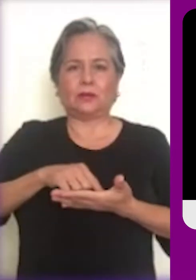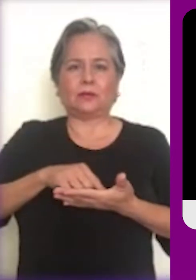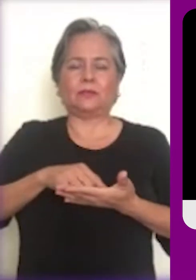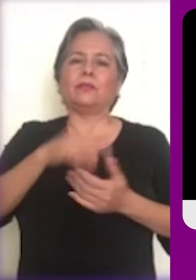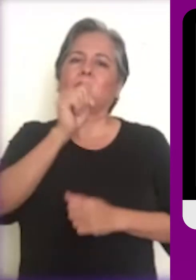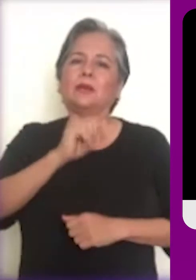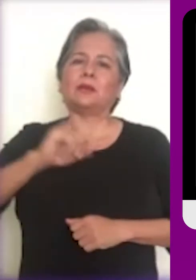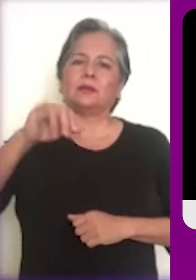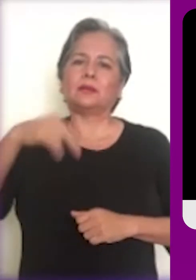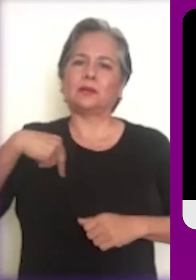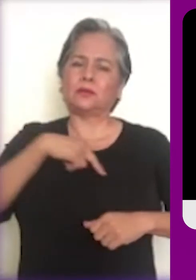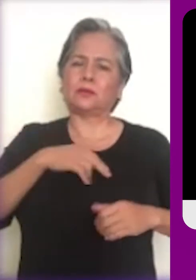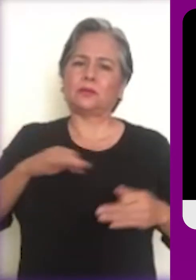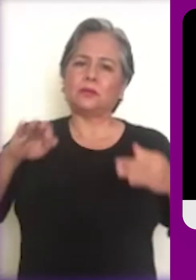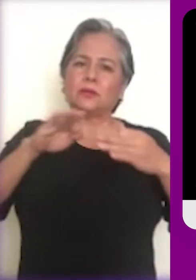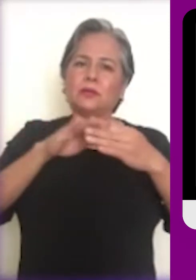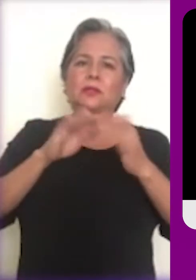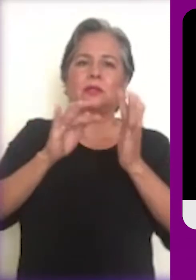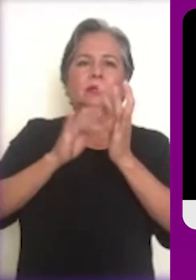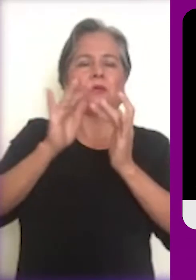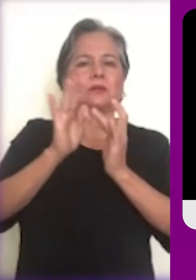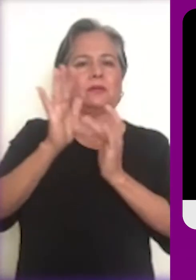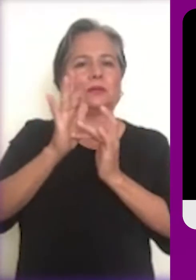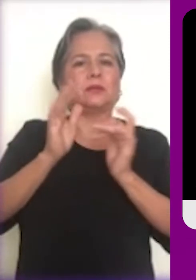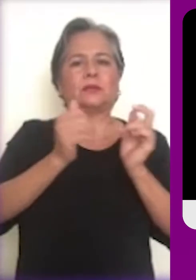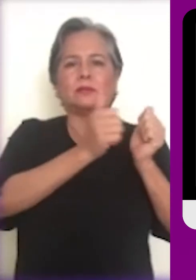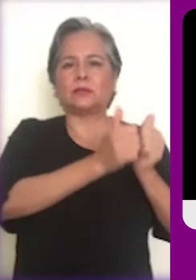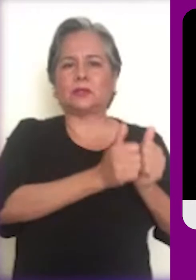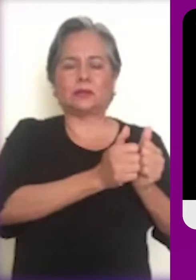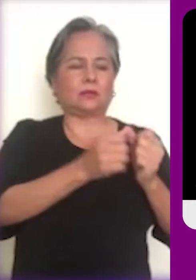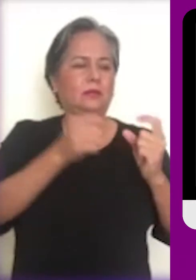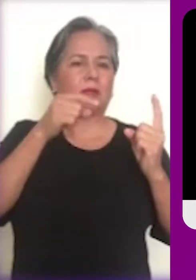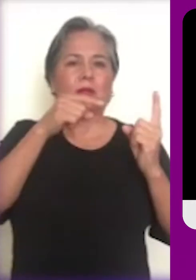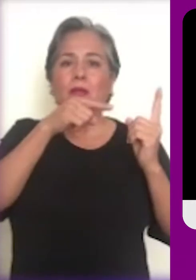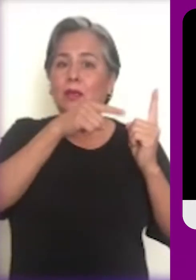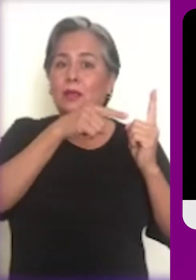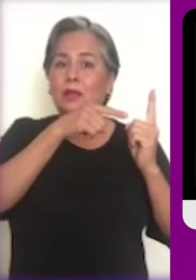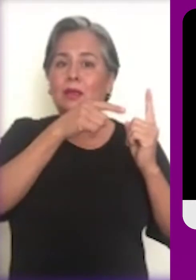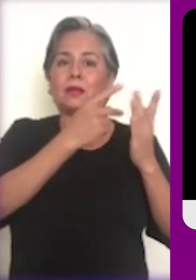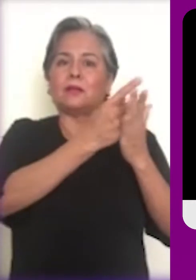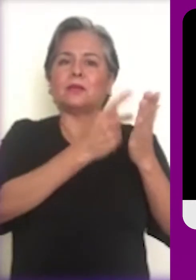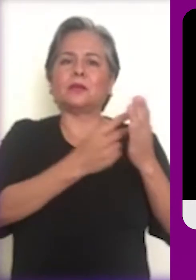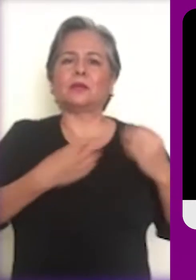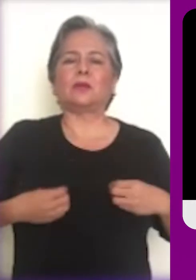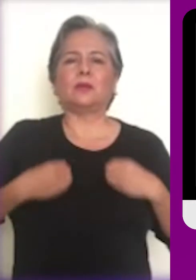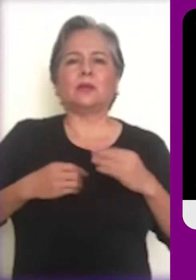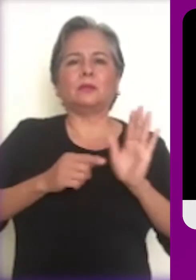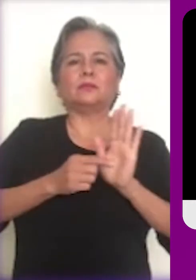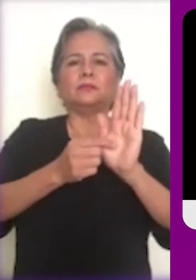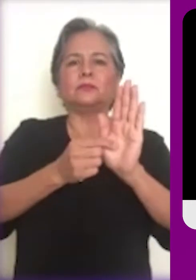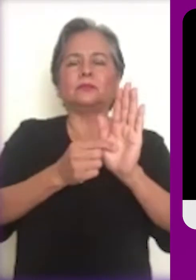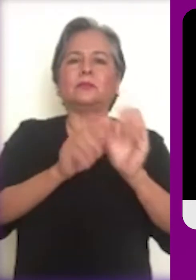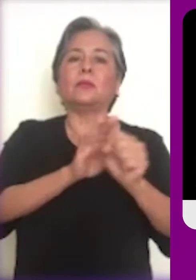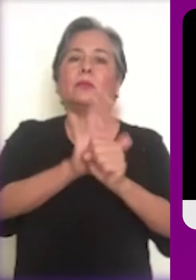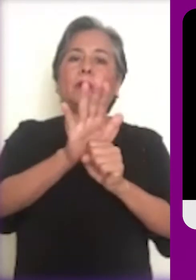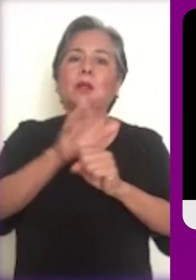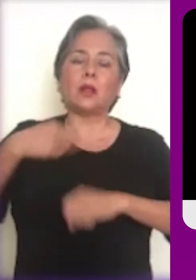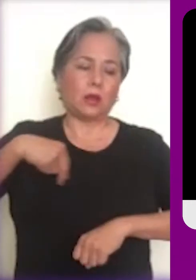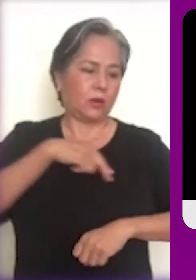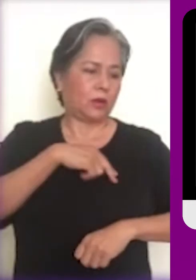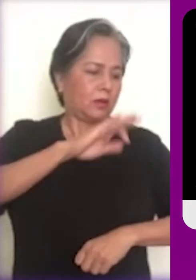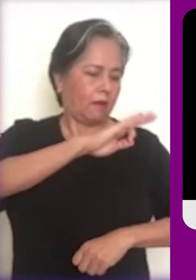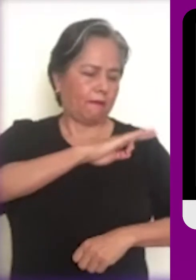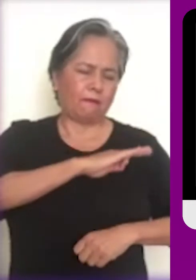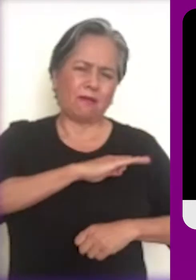Evangelio. Nos acercamos a Jesús, que nos ofrece su propuesta de vida para realizar